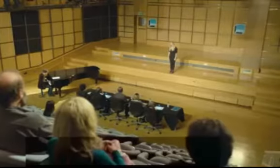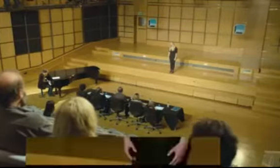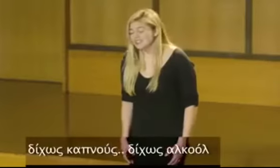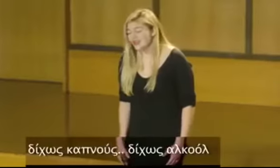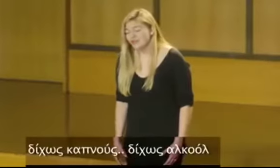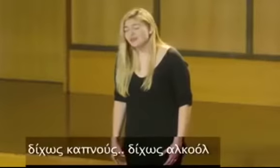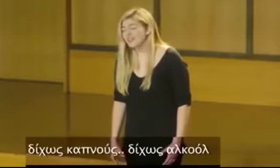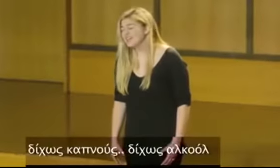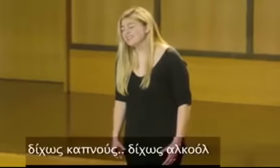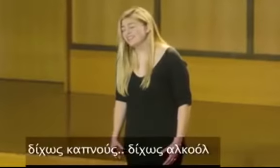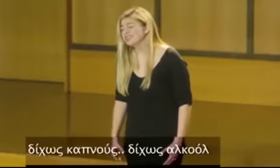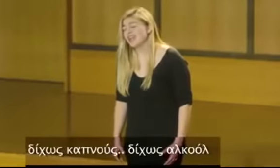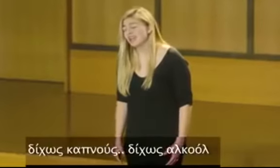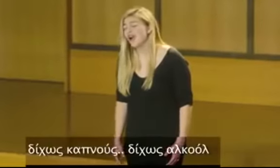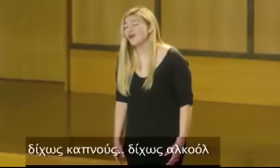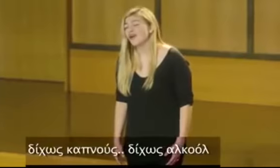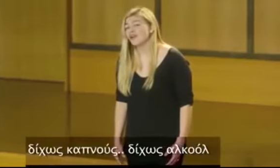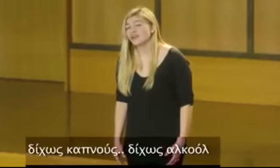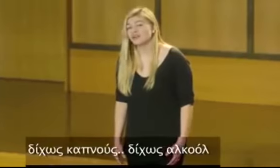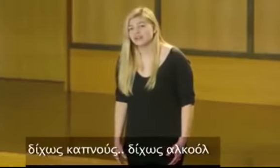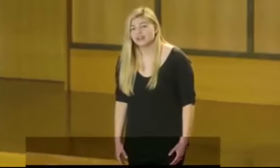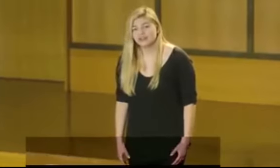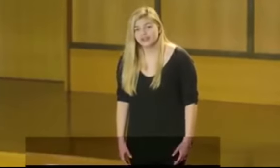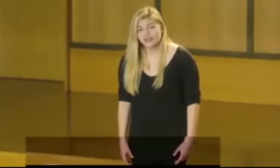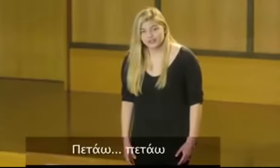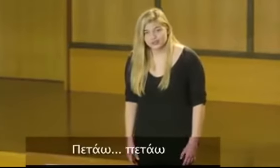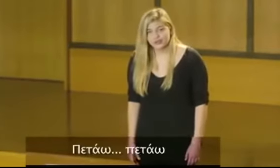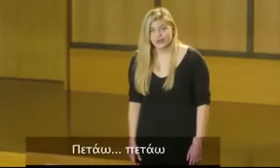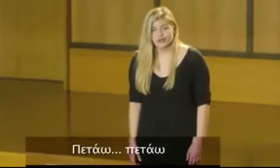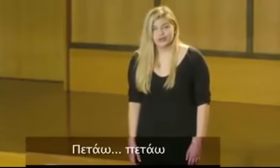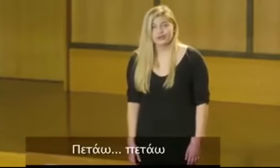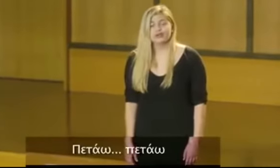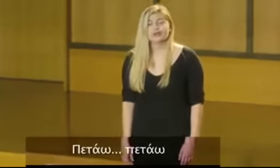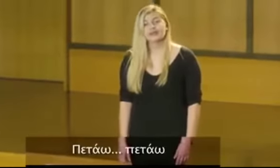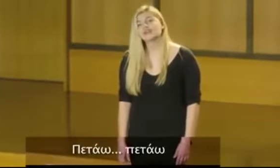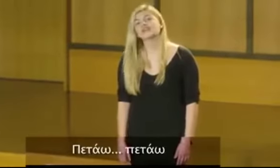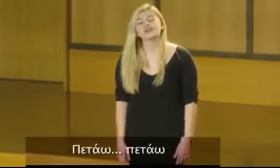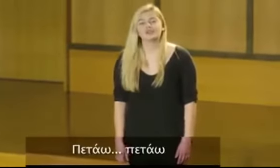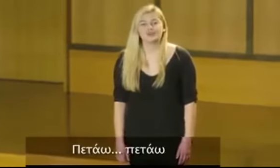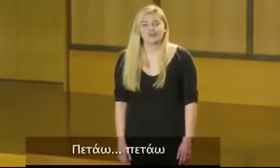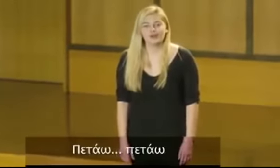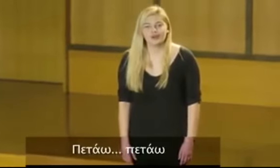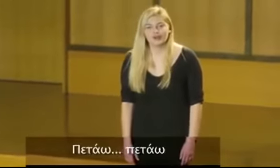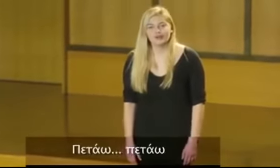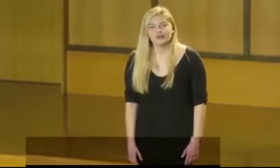Mes chers parents Je alcool Je vole, je vole